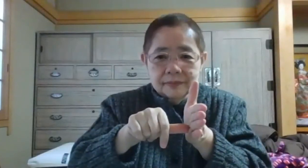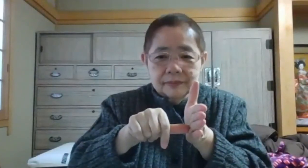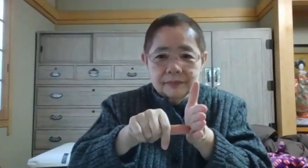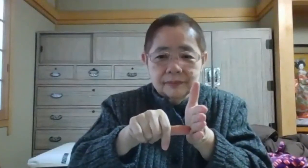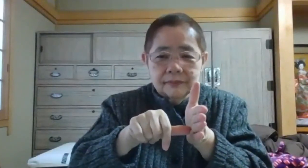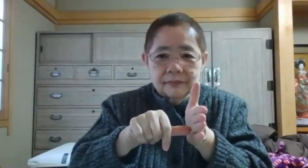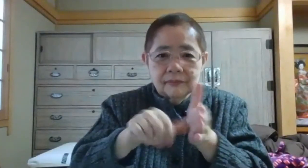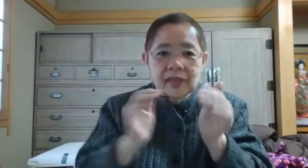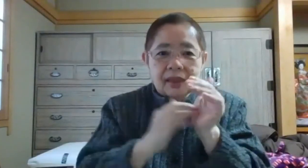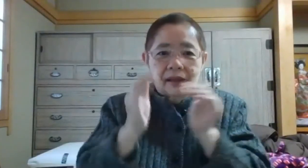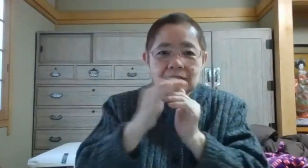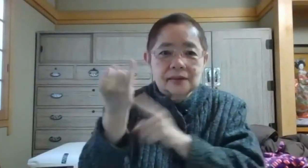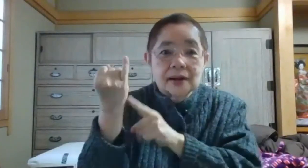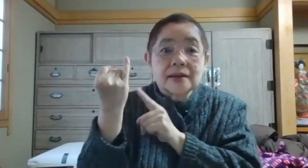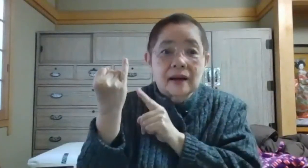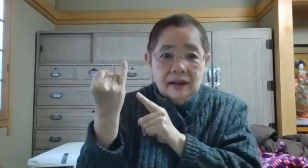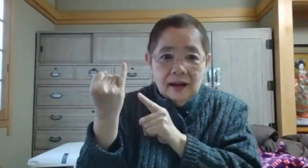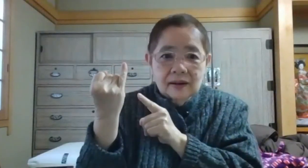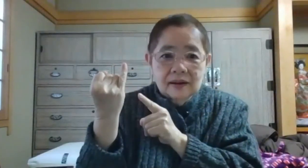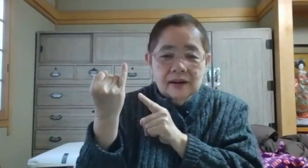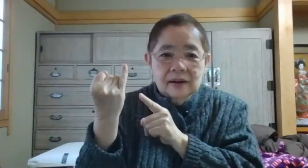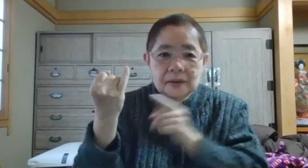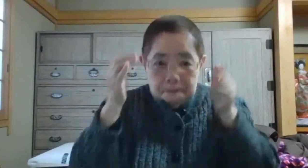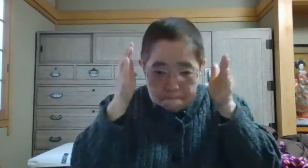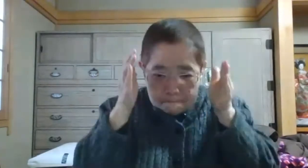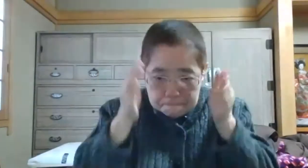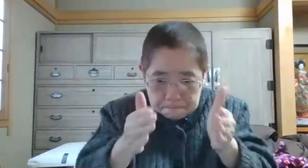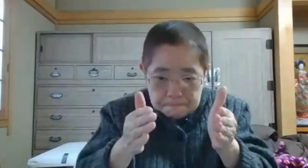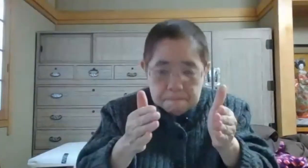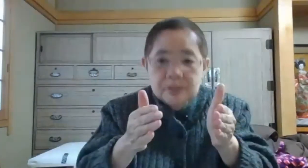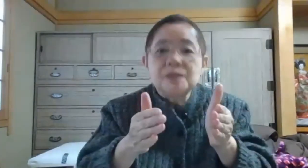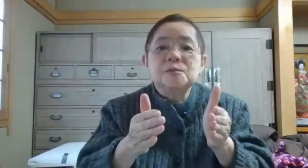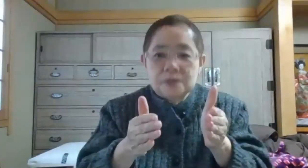竹さんが、すごく熱中したんです。うん。